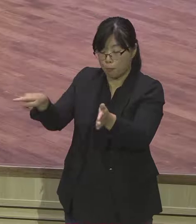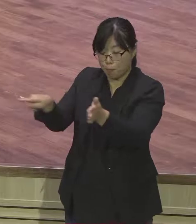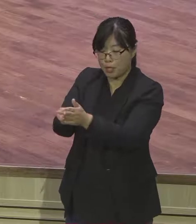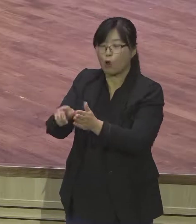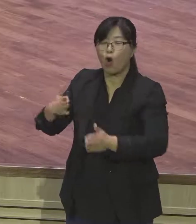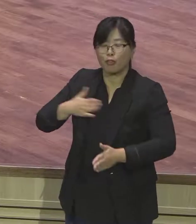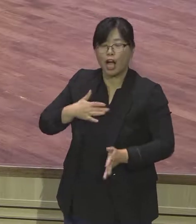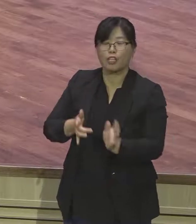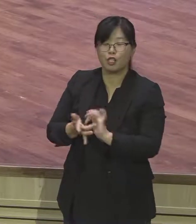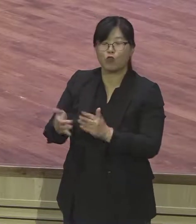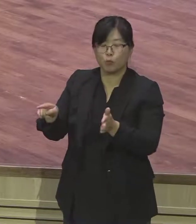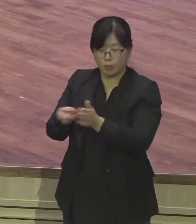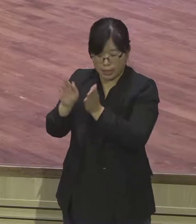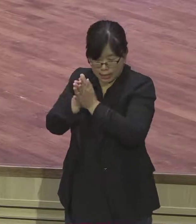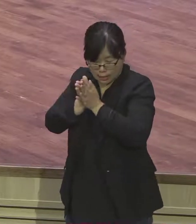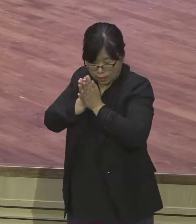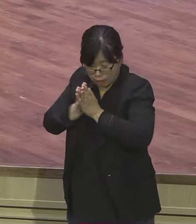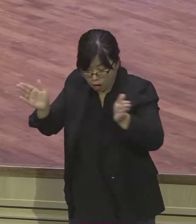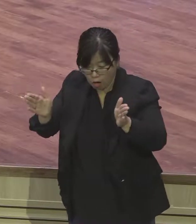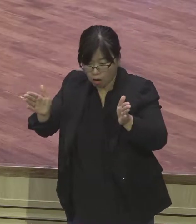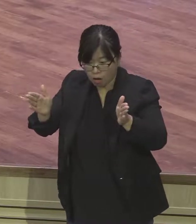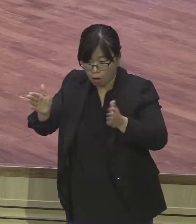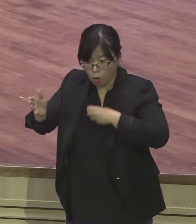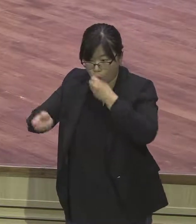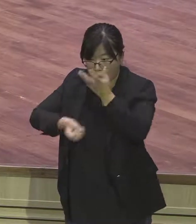머리가 뻗쩍 소리 야 내 이름이 나오네.